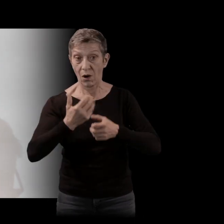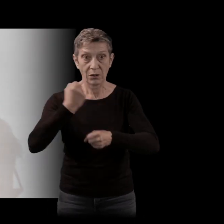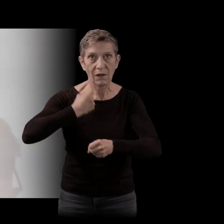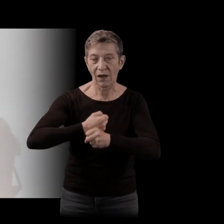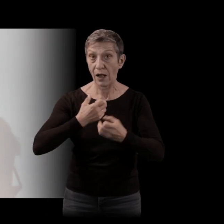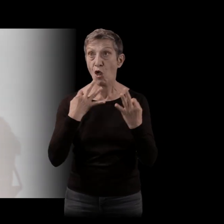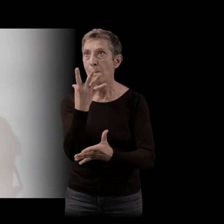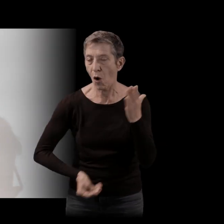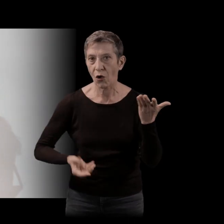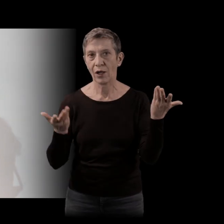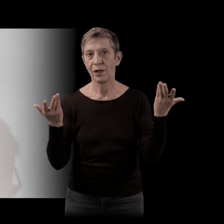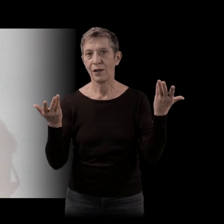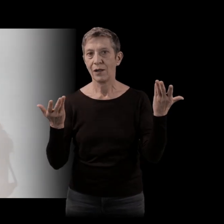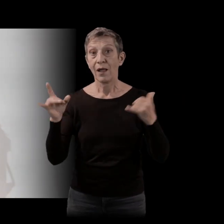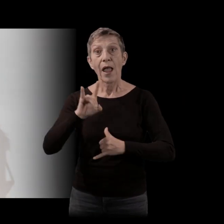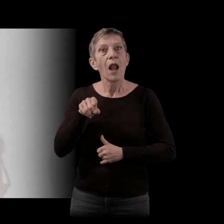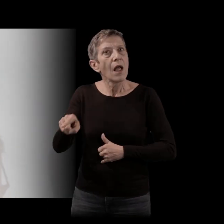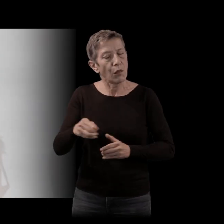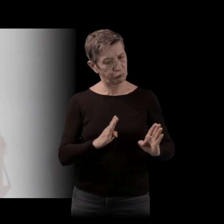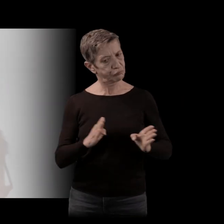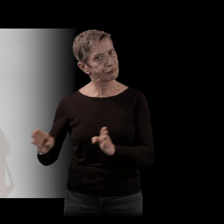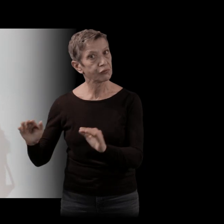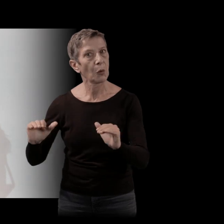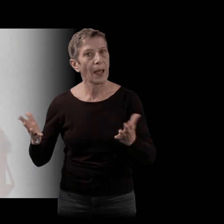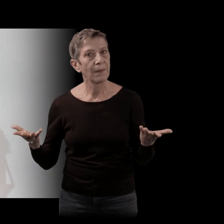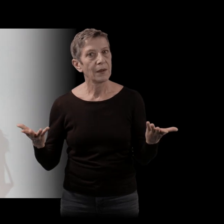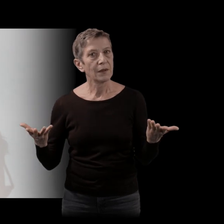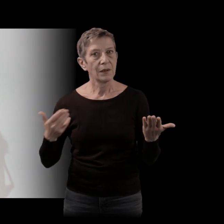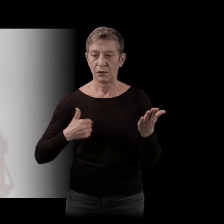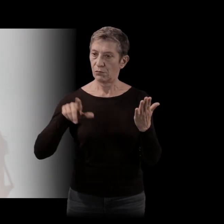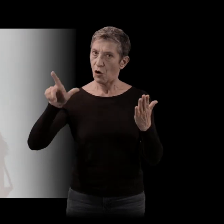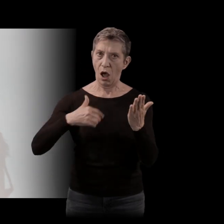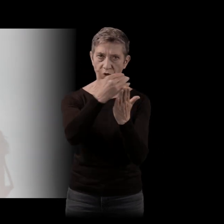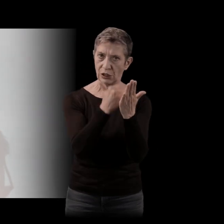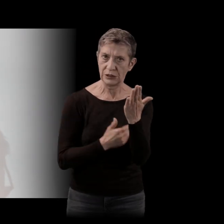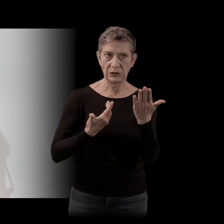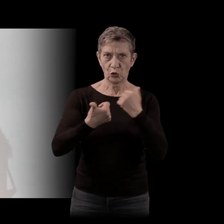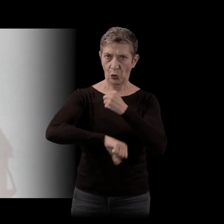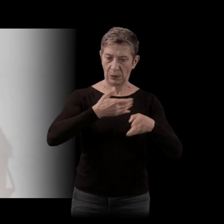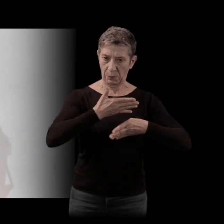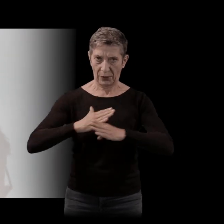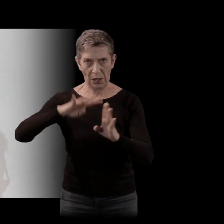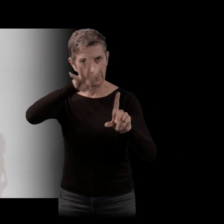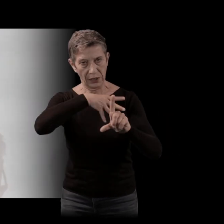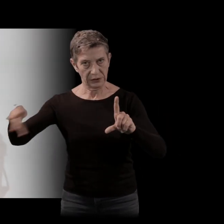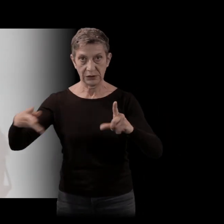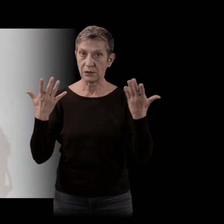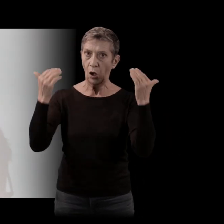défaut. Hélène était pourtant une femme organisée. Elle dressait des listes, programmait ses semaines, portait dans sa tête et dans son corps même la durée d'une